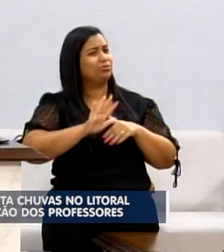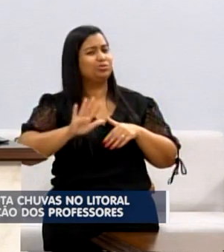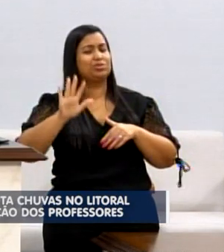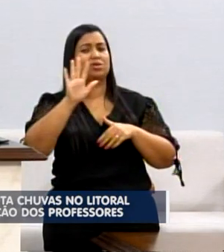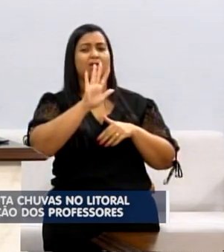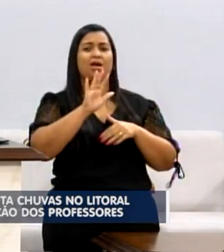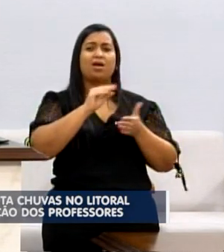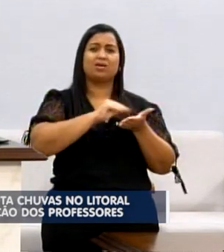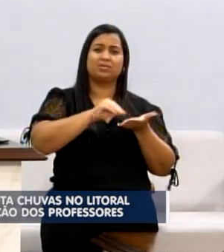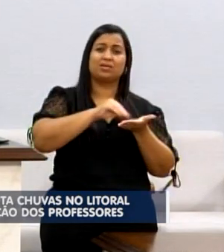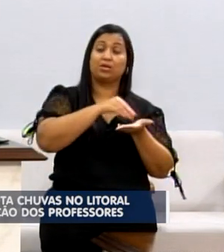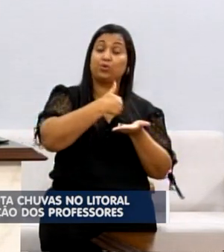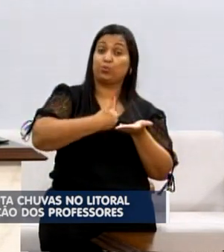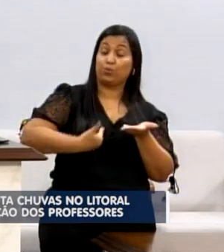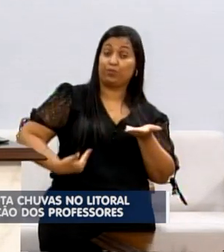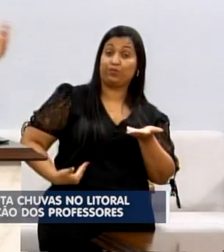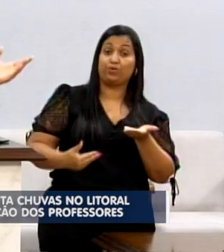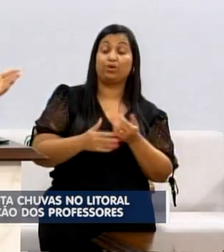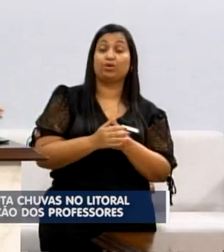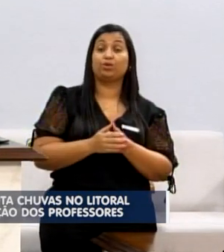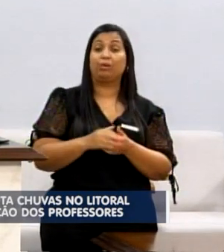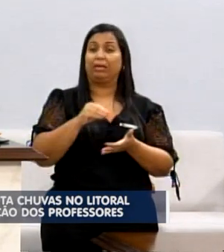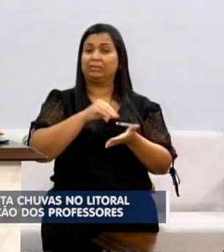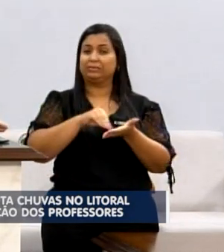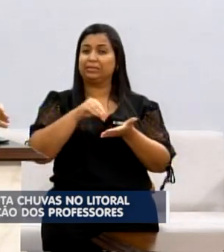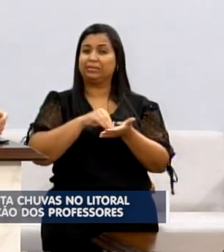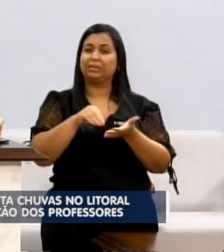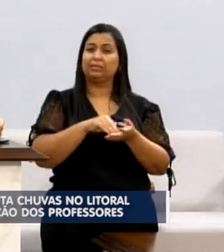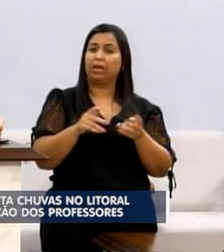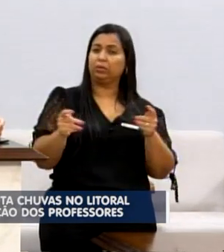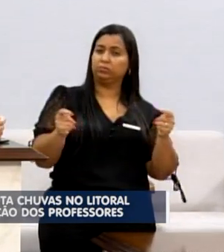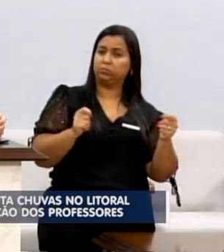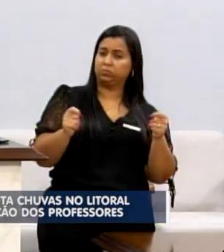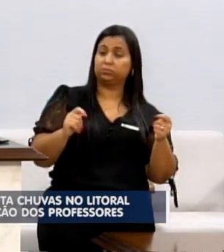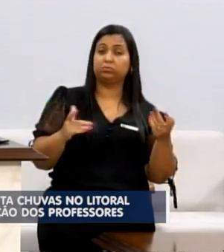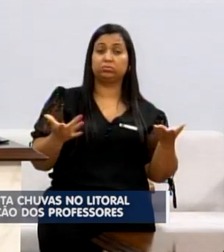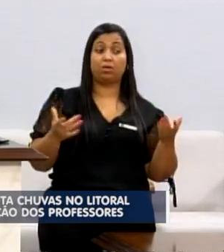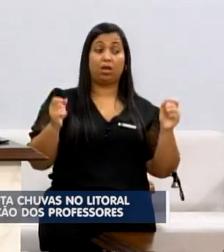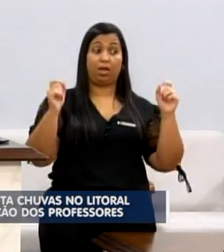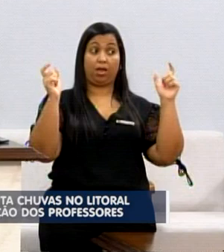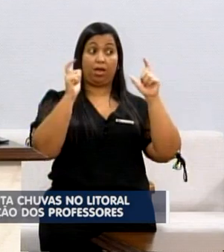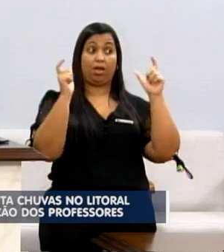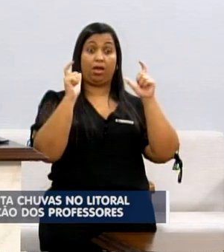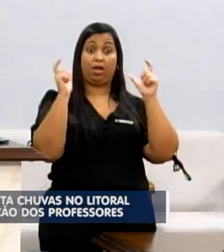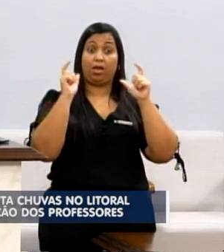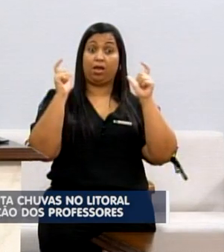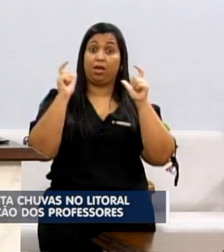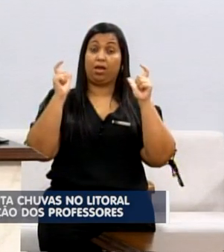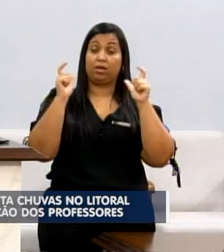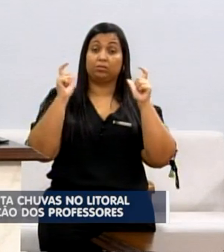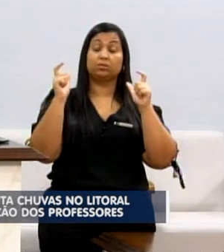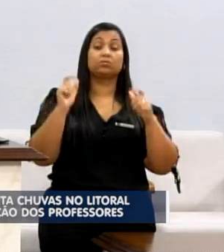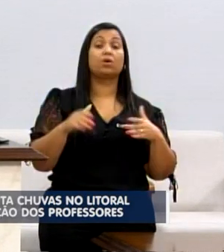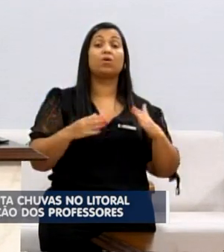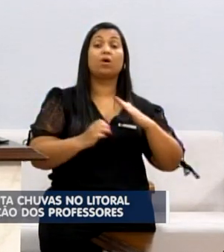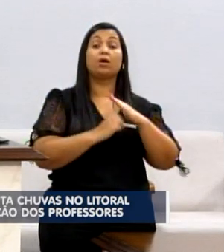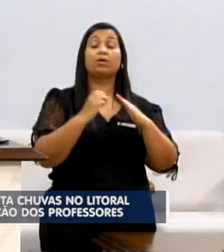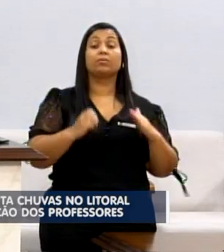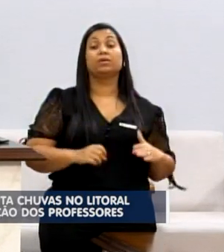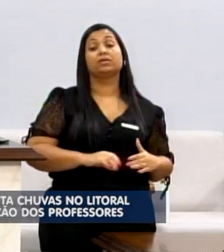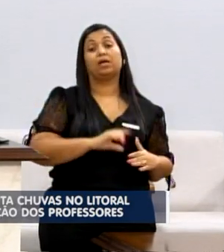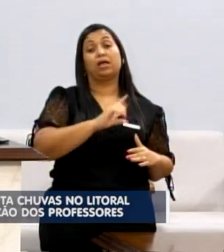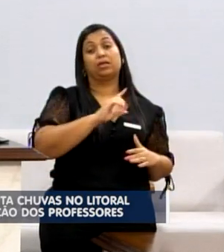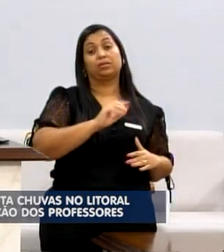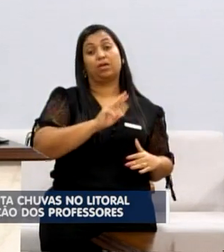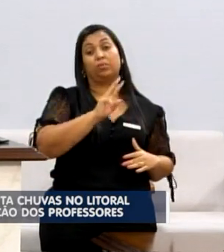secretários de governo, secretários da administração, por favor, para ficar atento à WWS, que eu tenho a